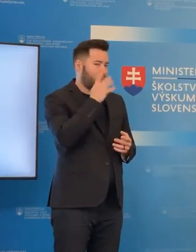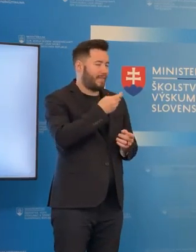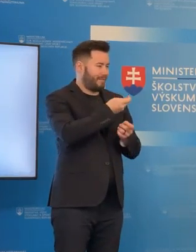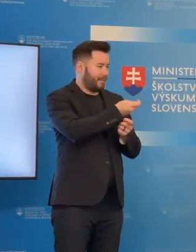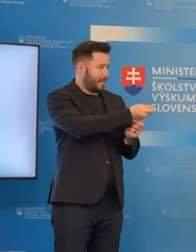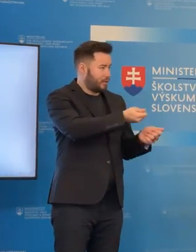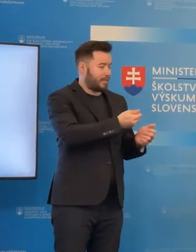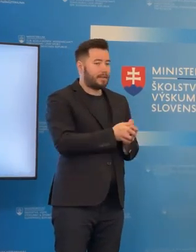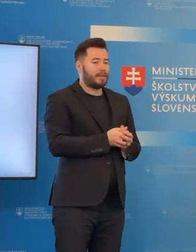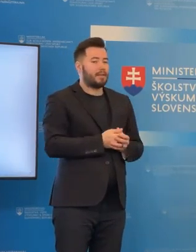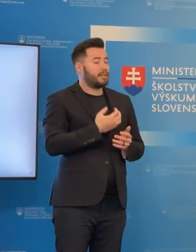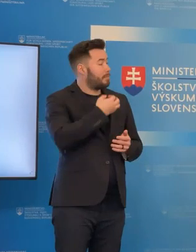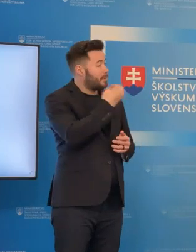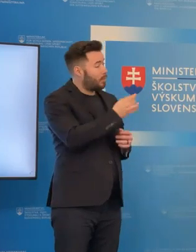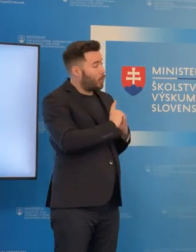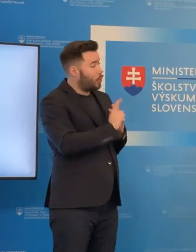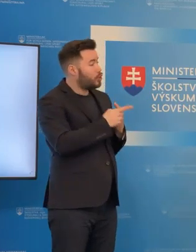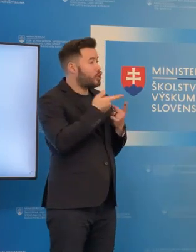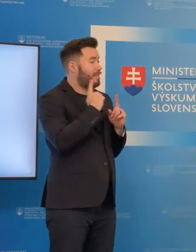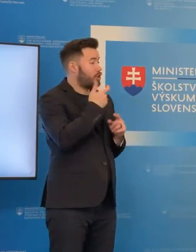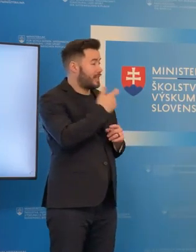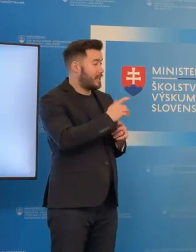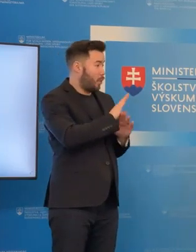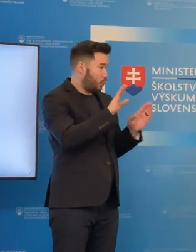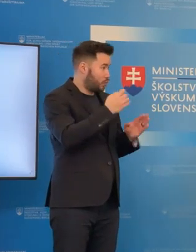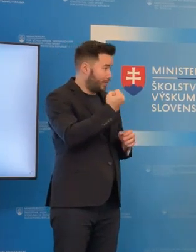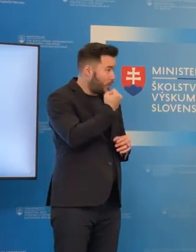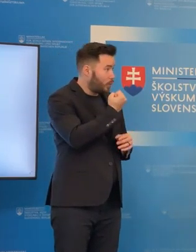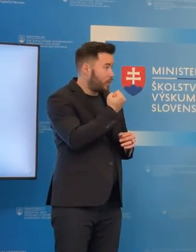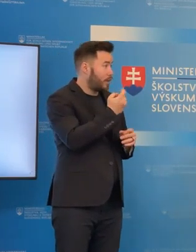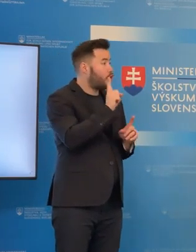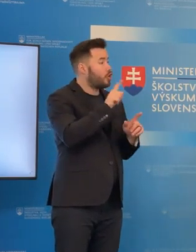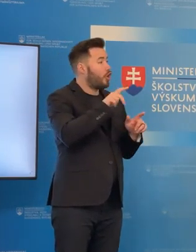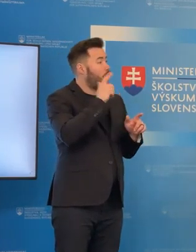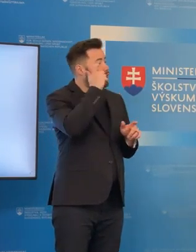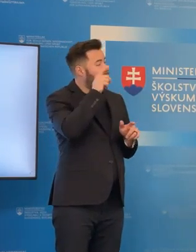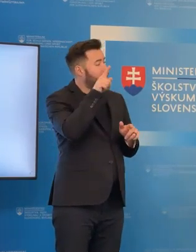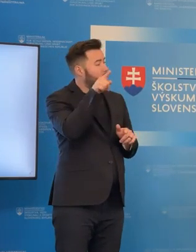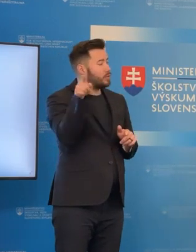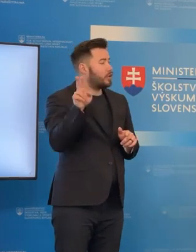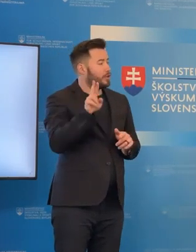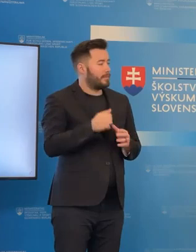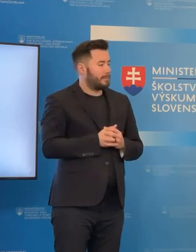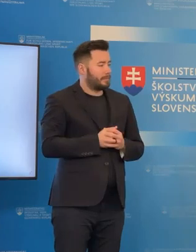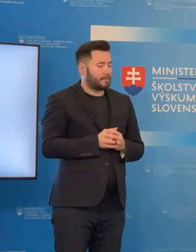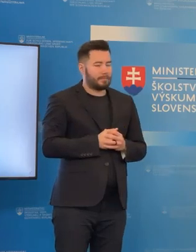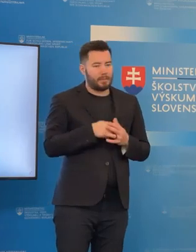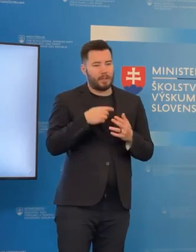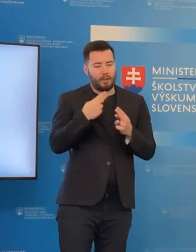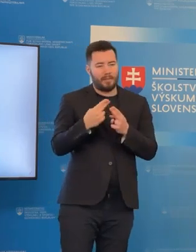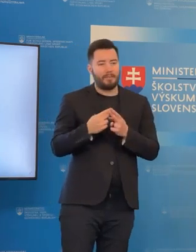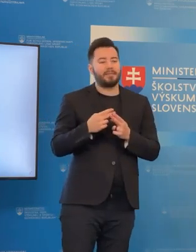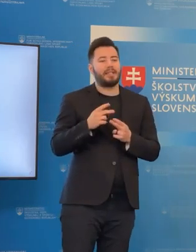Chcel som sa spýtať či už nejaké prebiehajú tieto kurzy jazyka a prípadne kto ich organizuje. Organizujú ich školy cez regionálne úrady